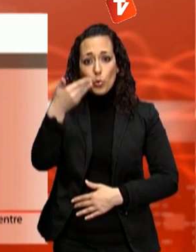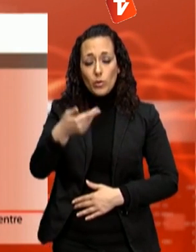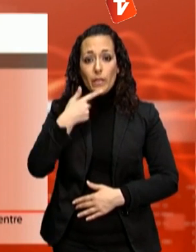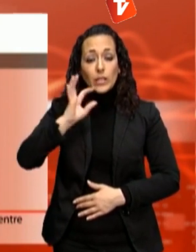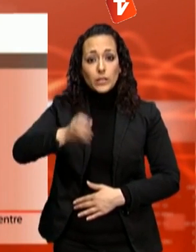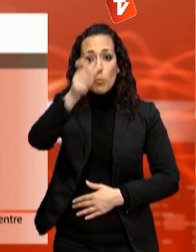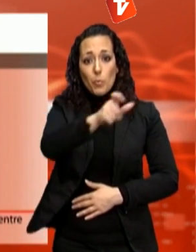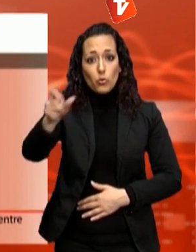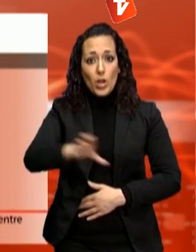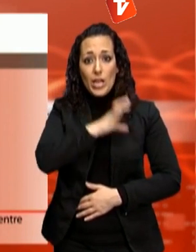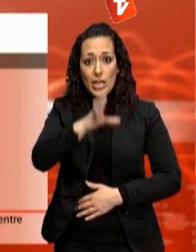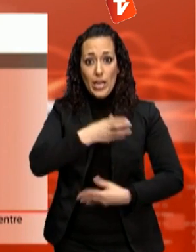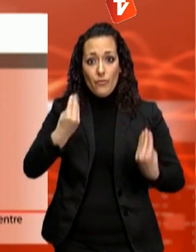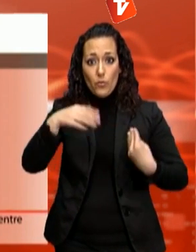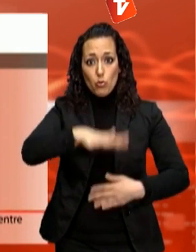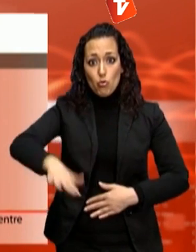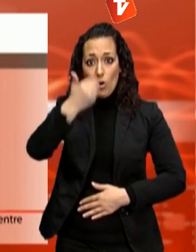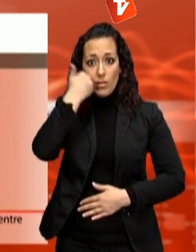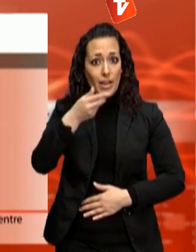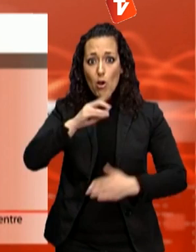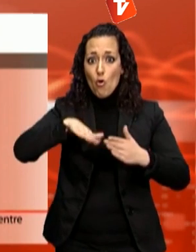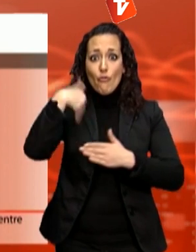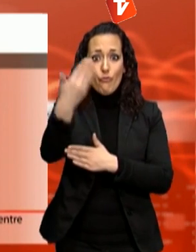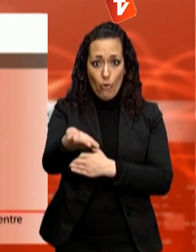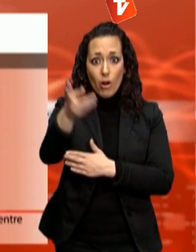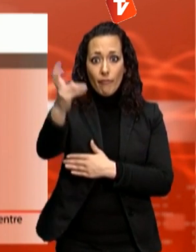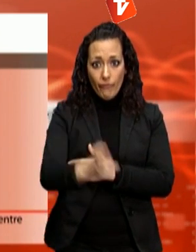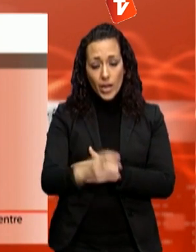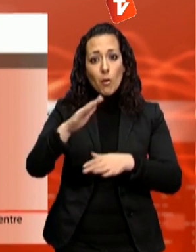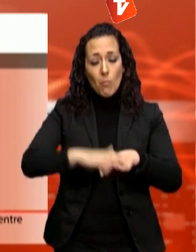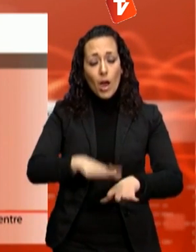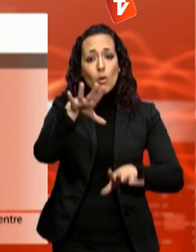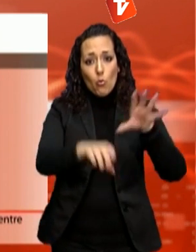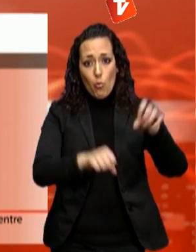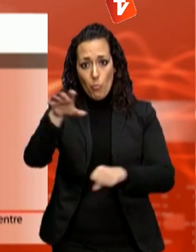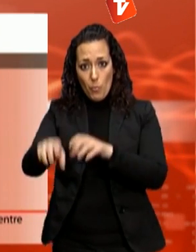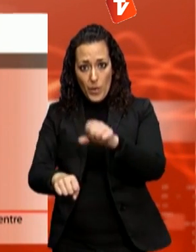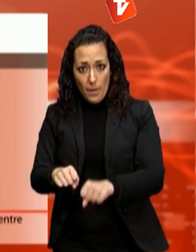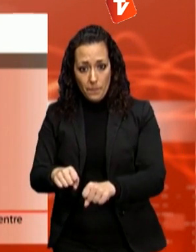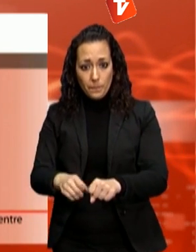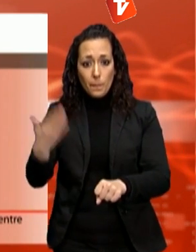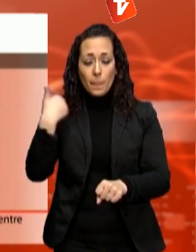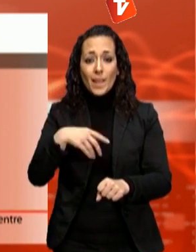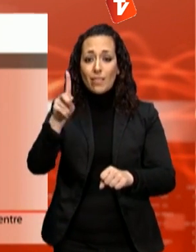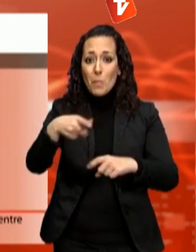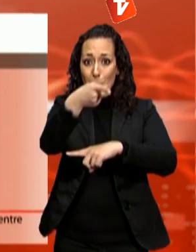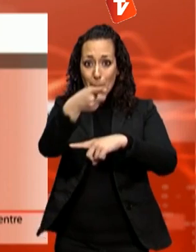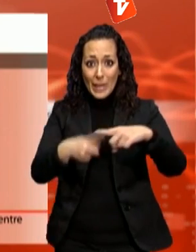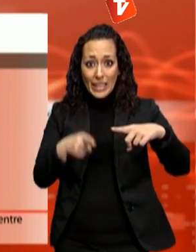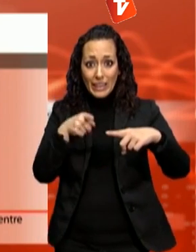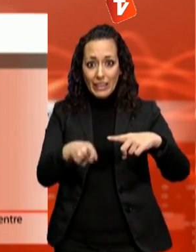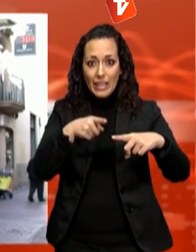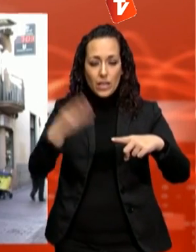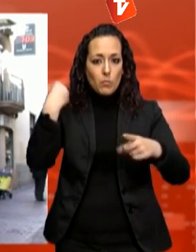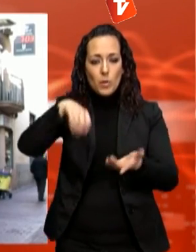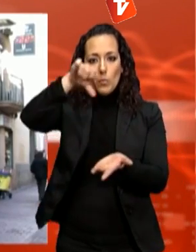amenen d'altres poblacions de la comarca, els de Terrassa segueixen sent una àmplia majoria, tres quartes parts, i d'aquests, més de la meitat són del mateix